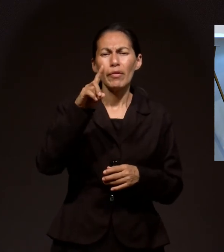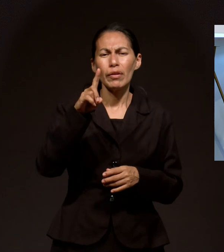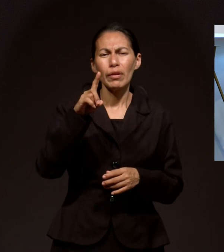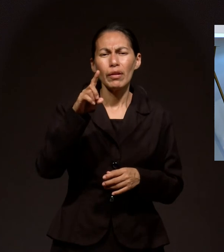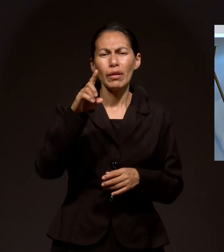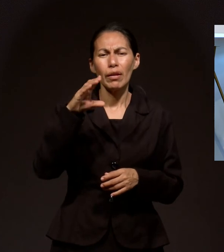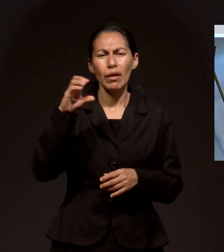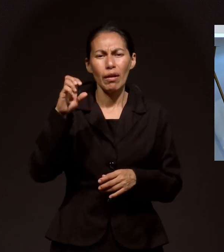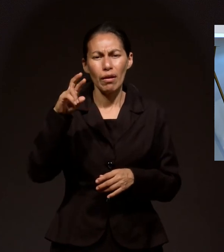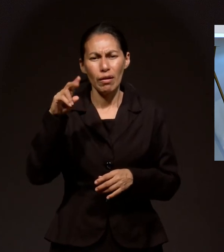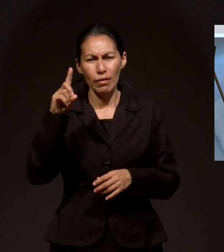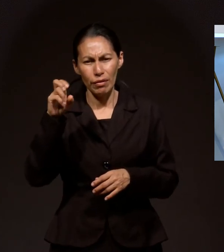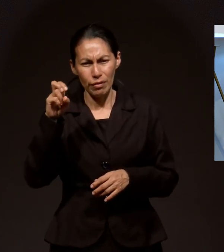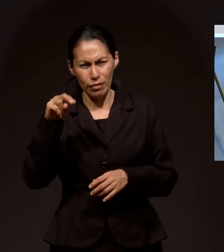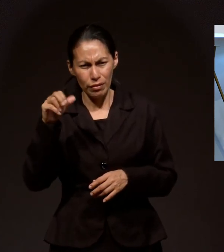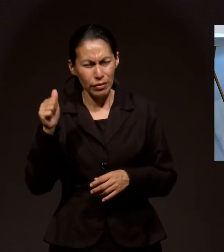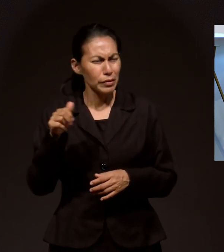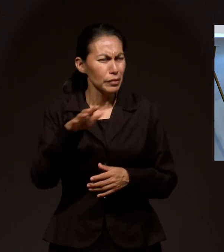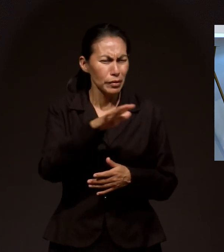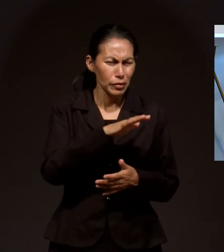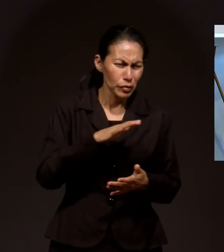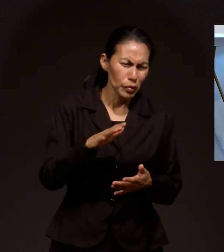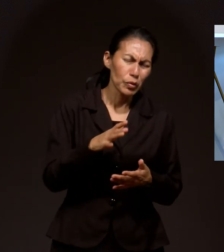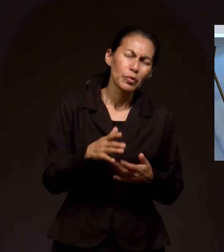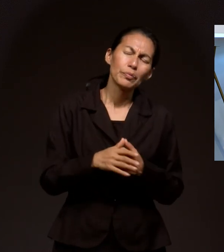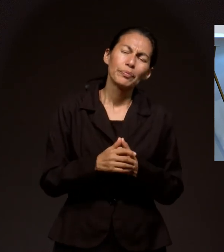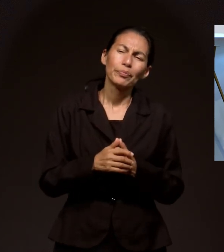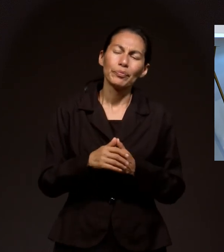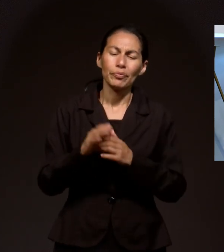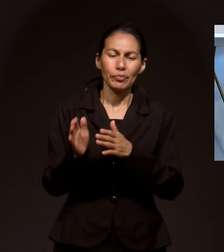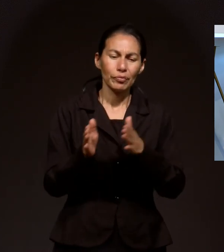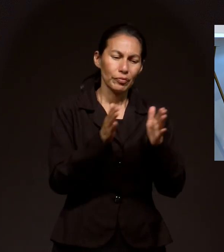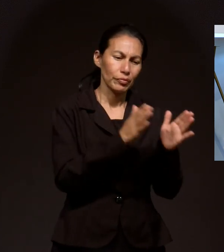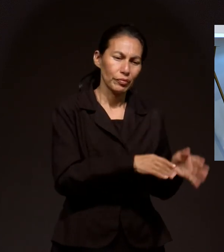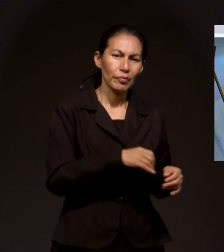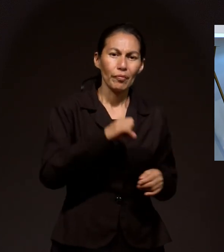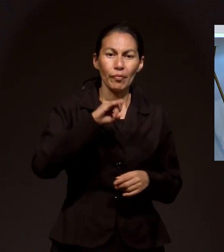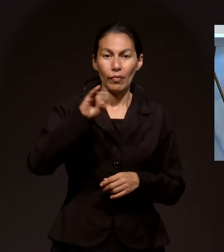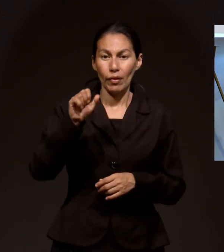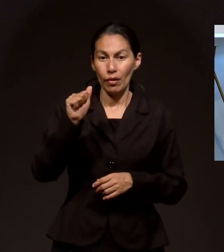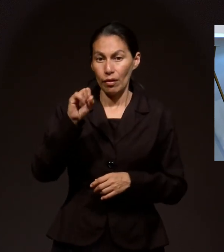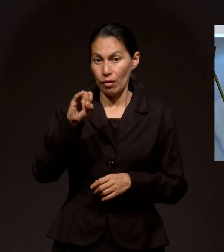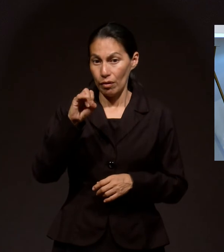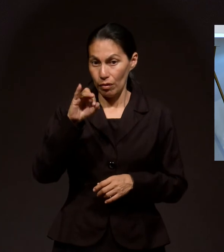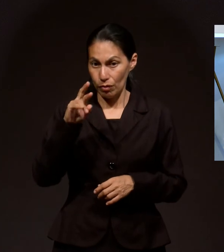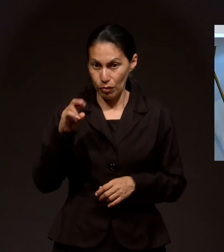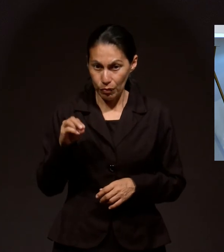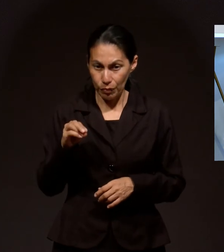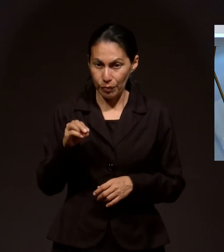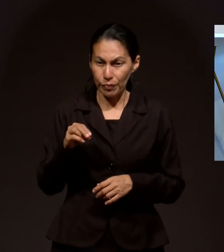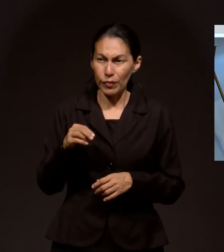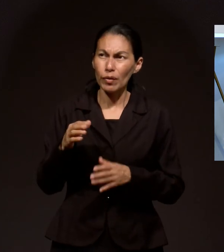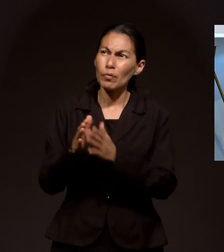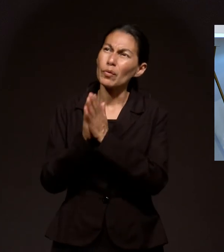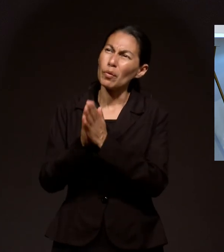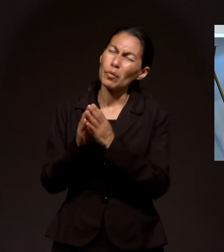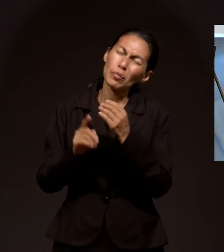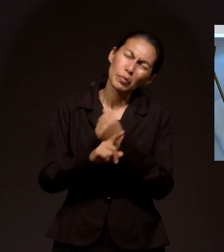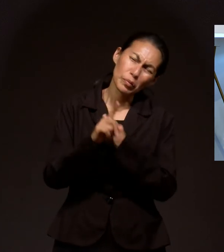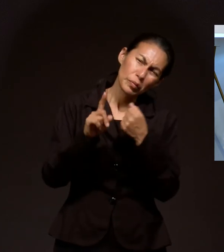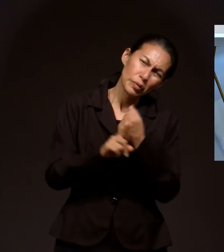David Cárdenas Jairo Me gustaría Que oraran Por un problema Que tengo En un proyecto Que me tiene